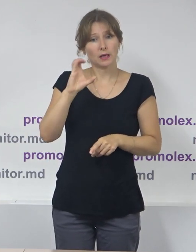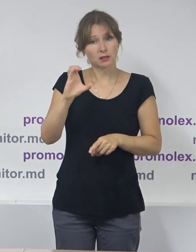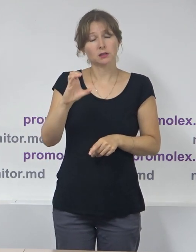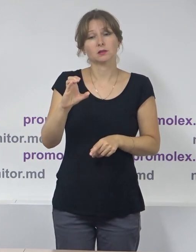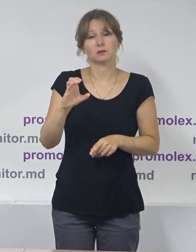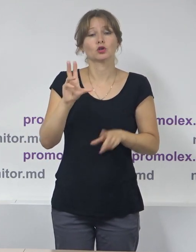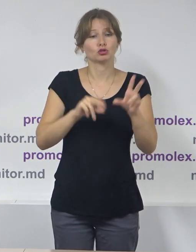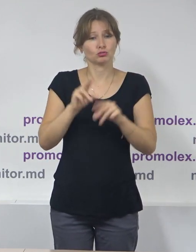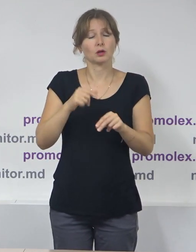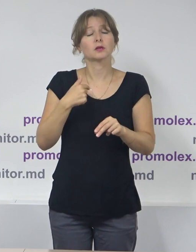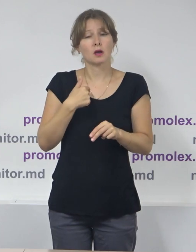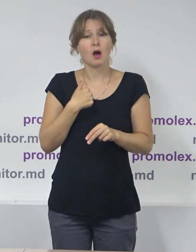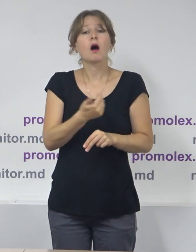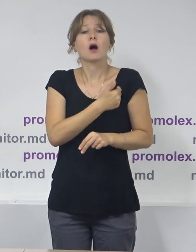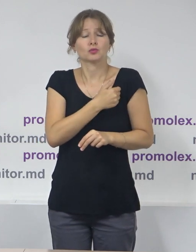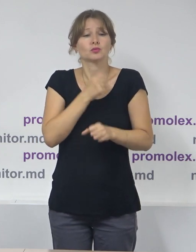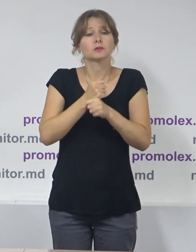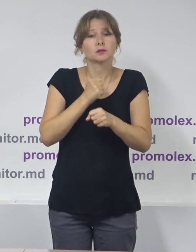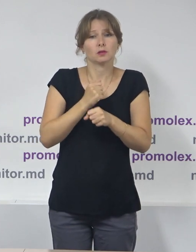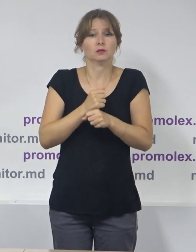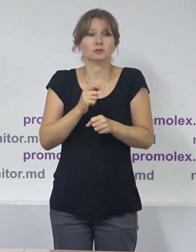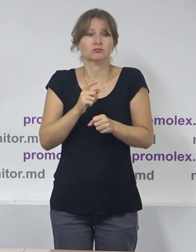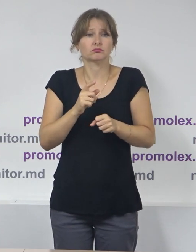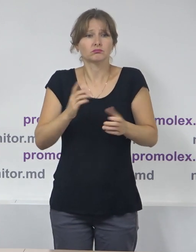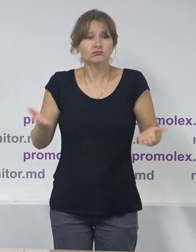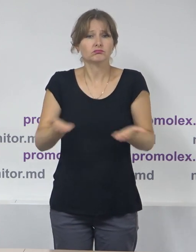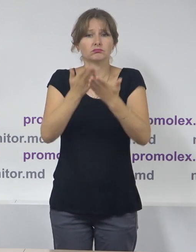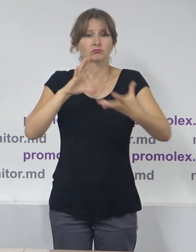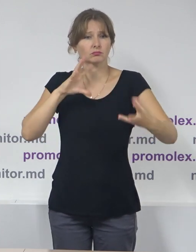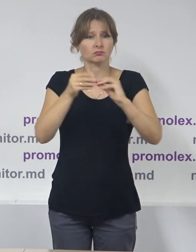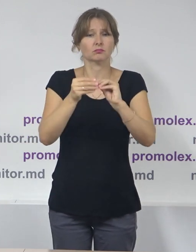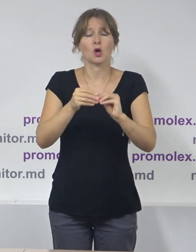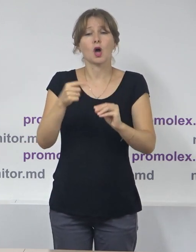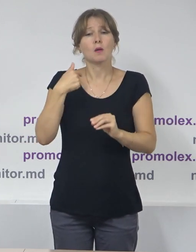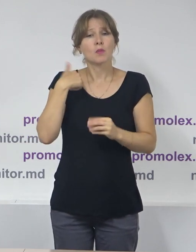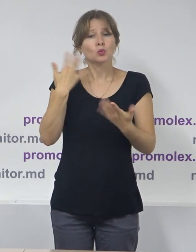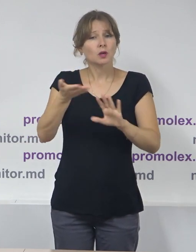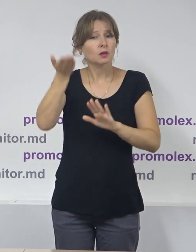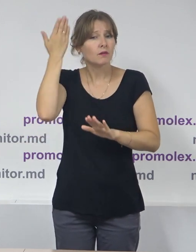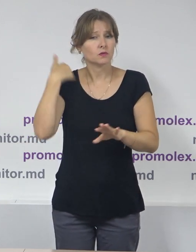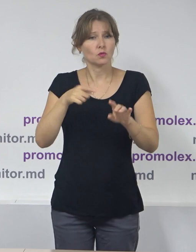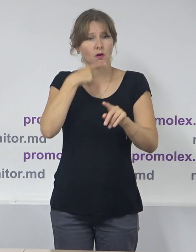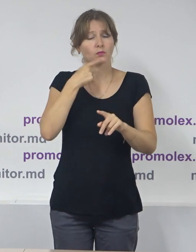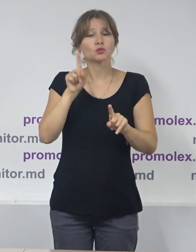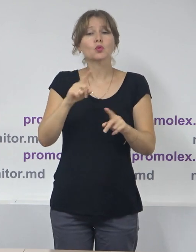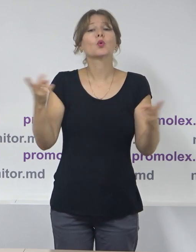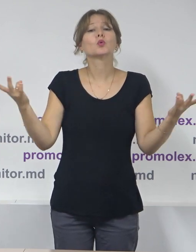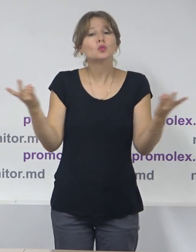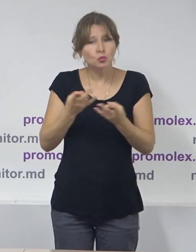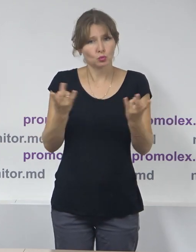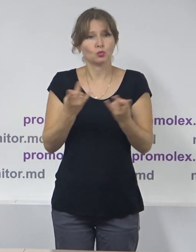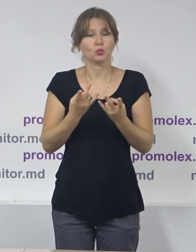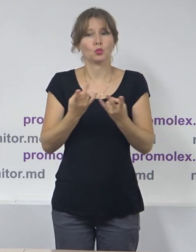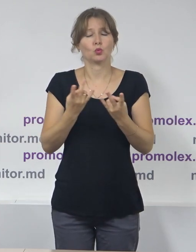unei soluții similare în sensul în care de mult timp vorbim despre necesitatea ca de fapt